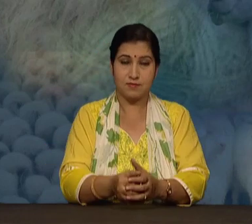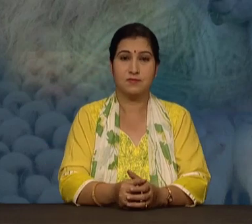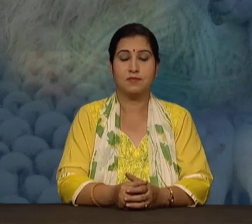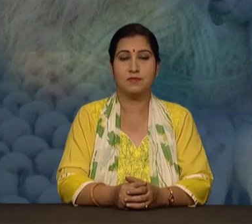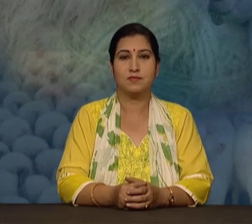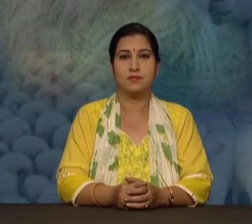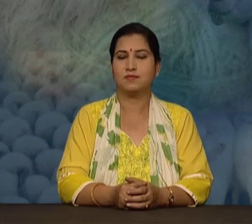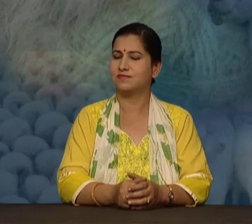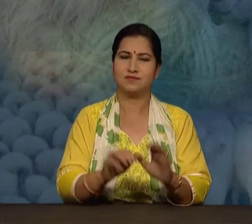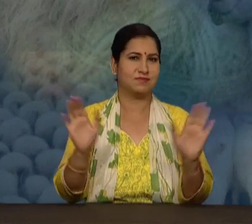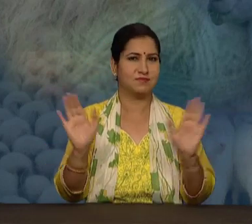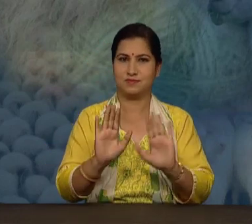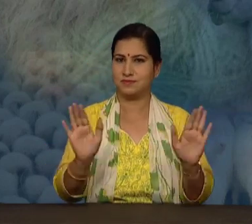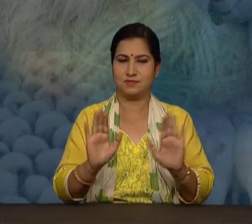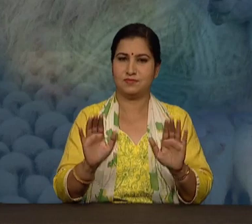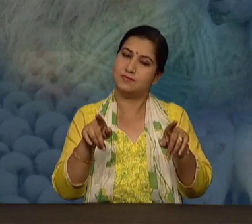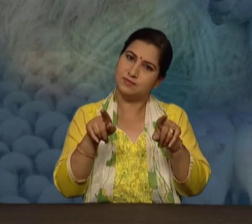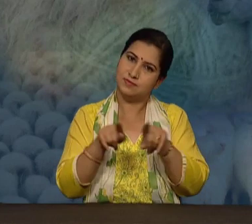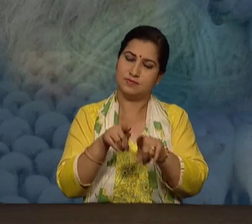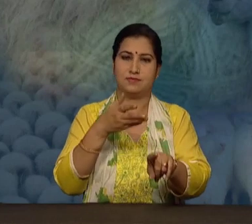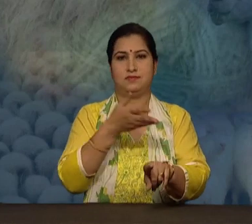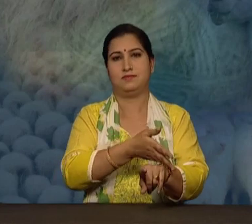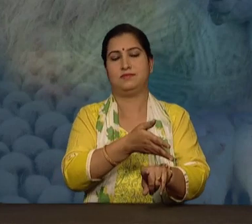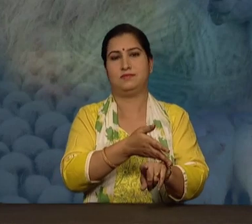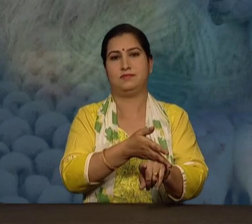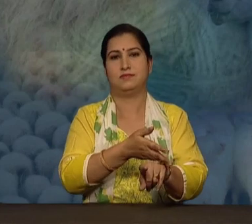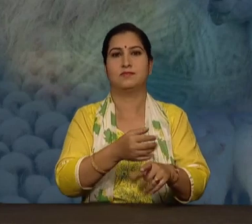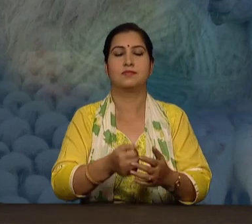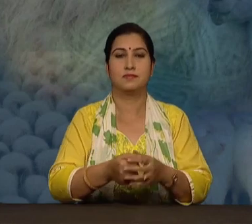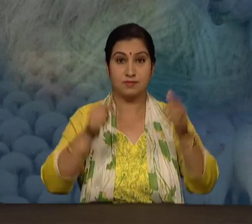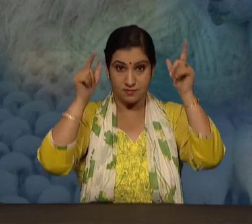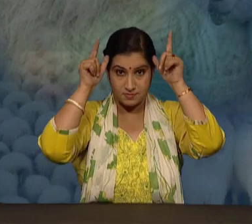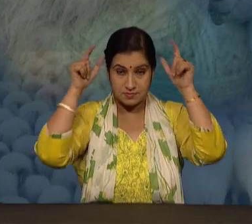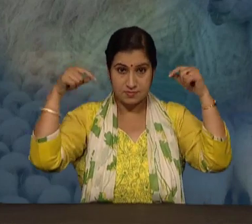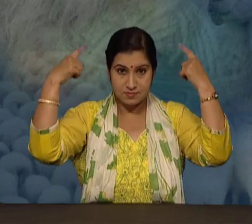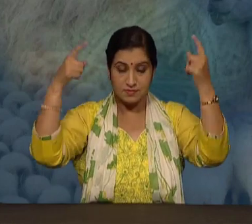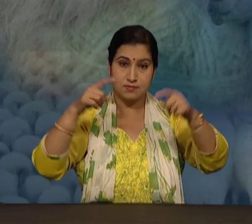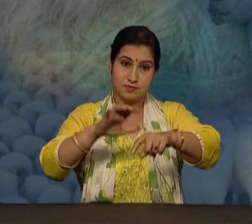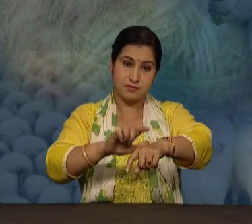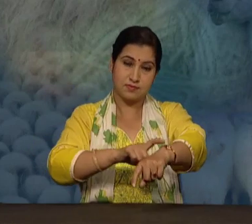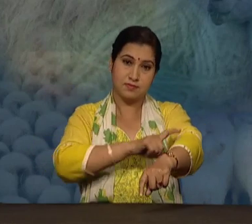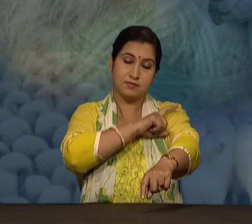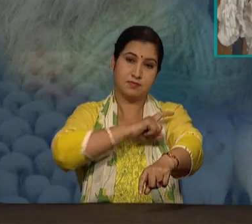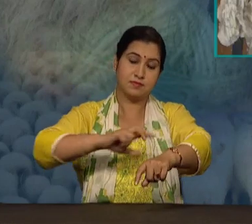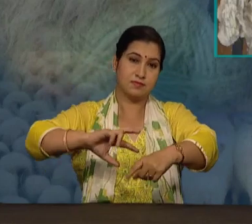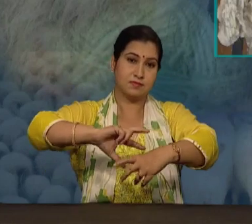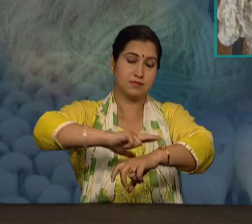नहीं न? बस वैसे ही दर असल त्वचा की